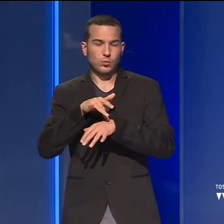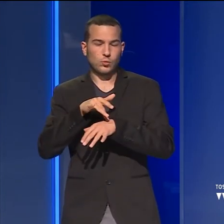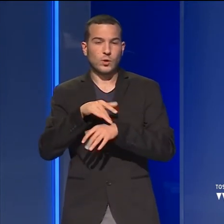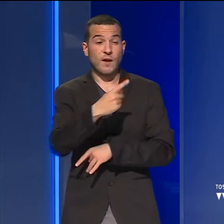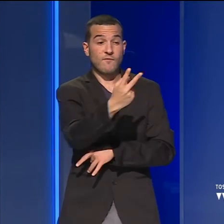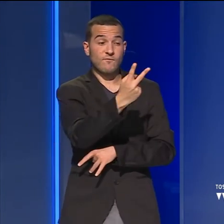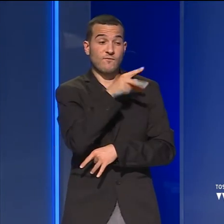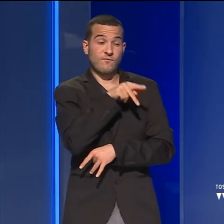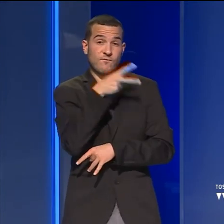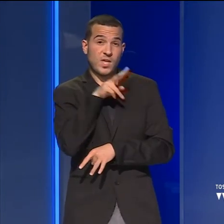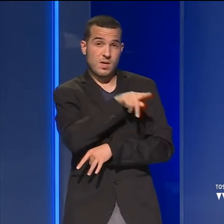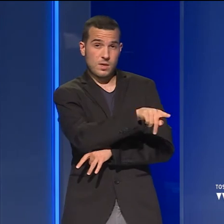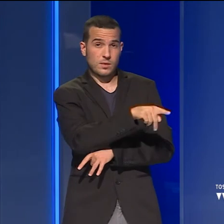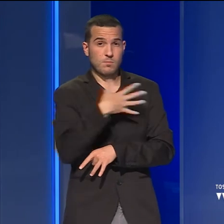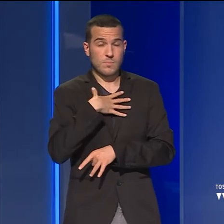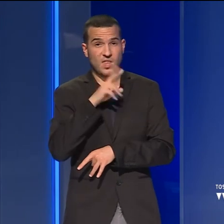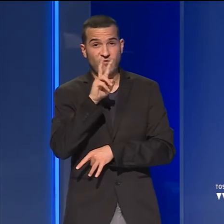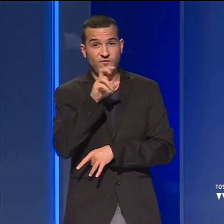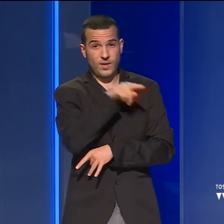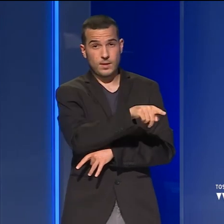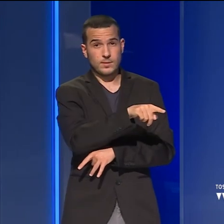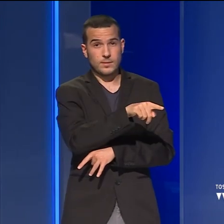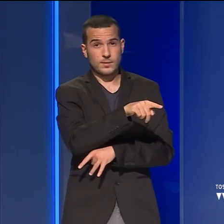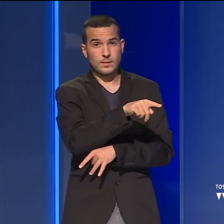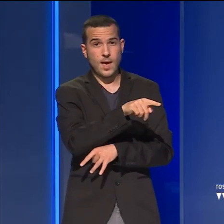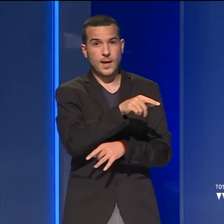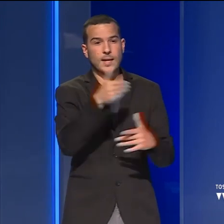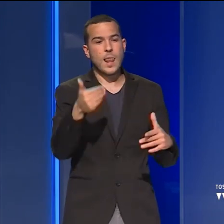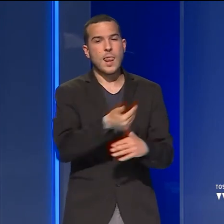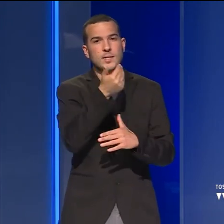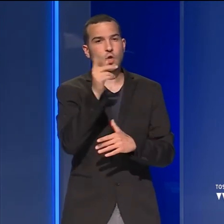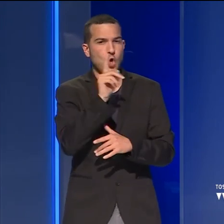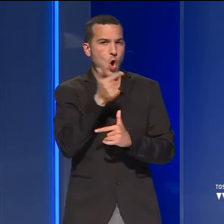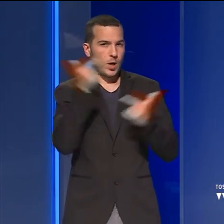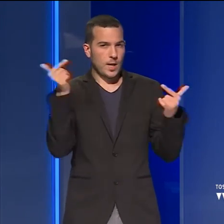sono due ventenni, hanno riportato lesioni non gravi.